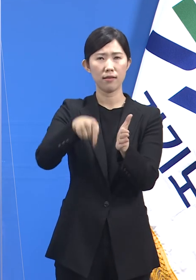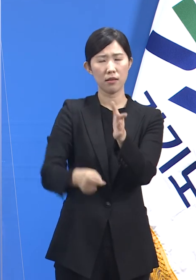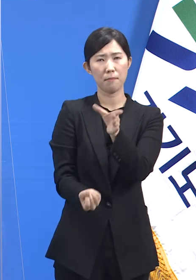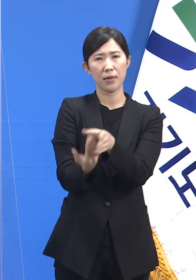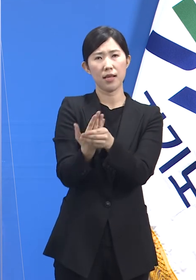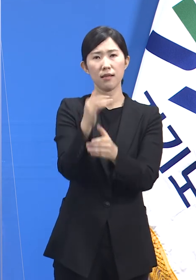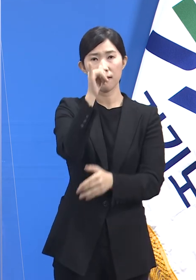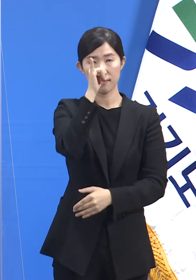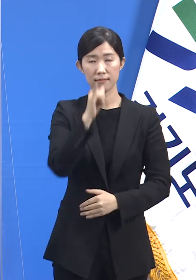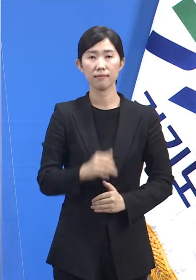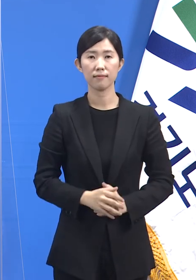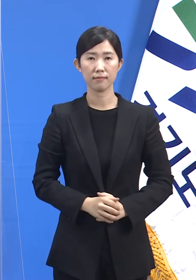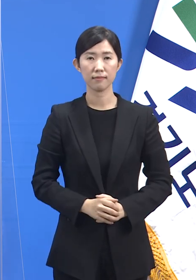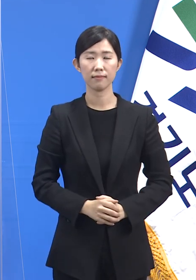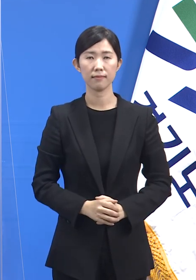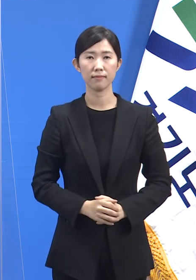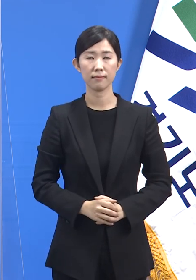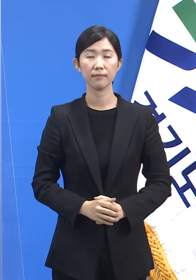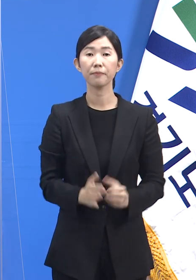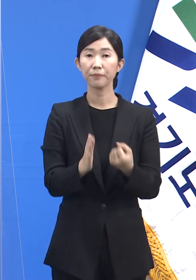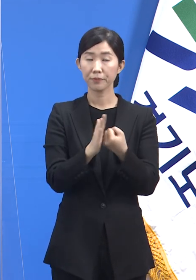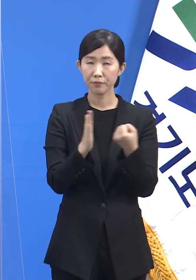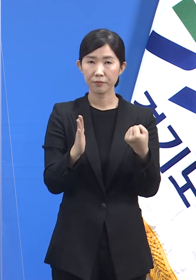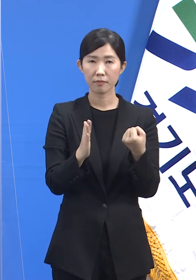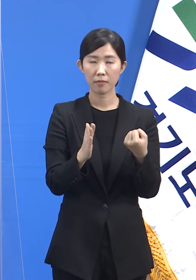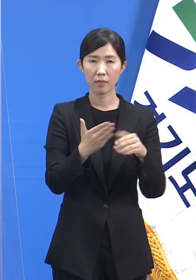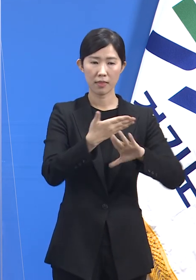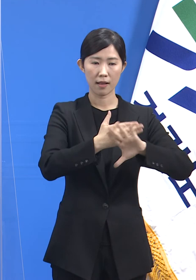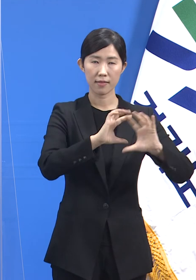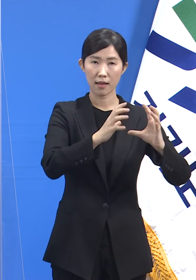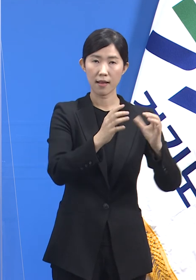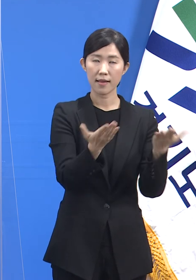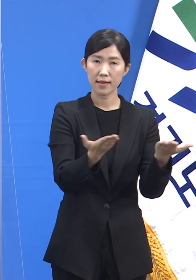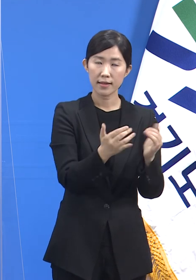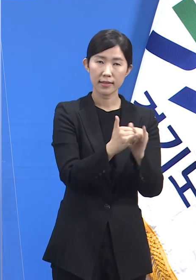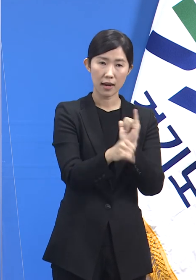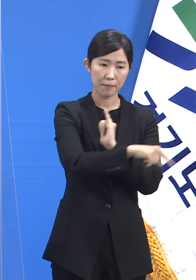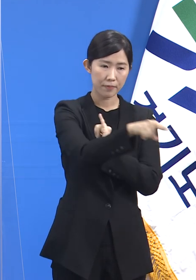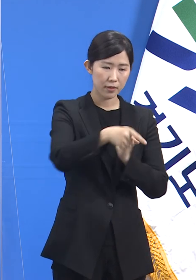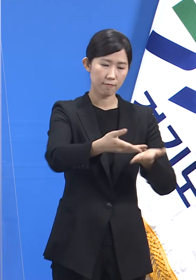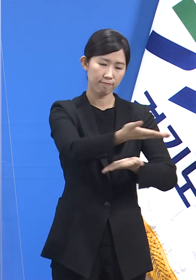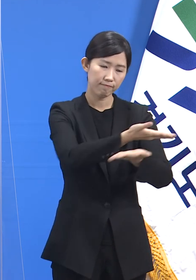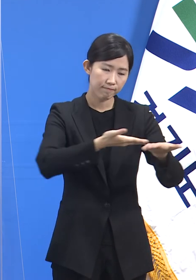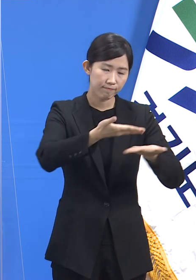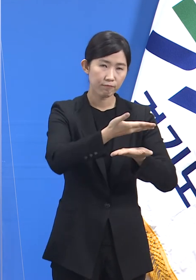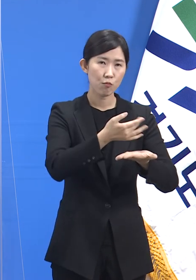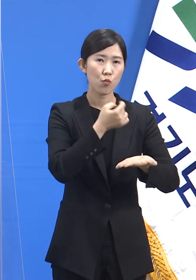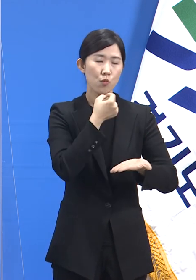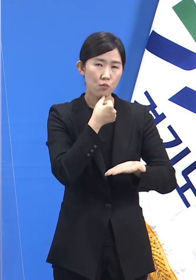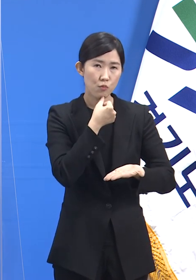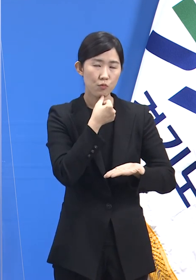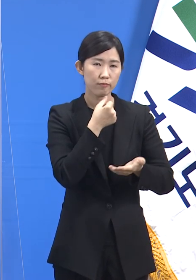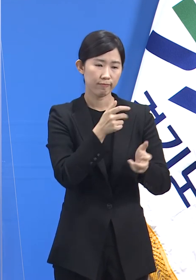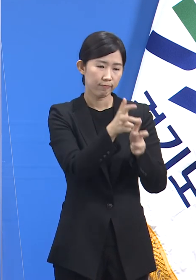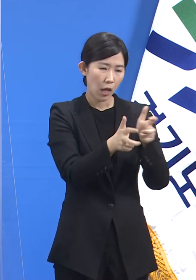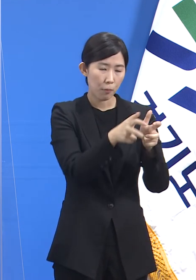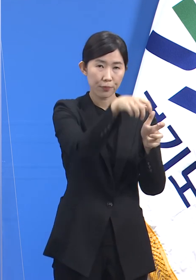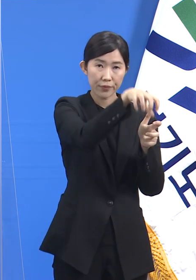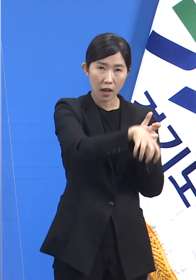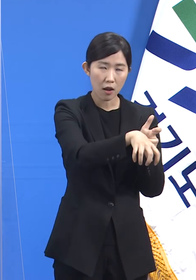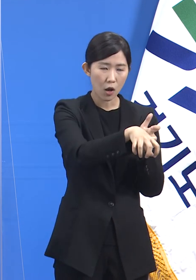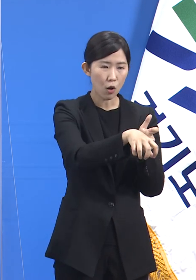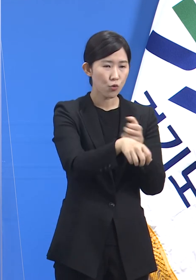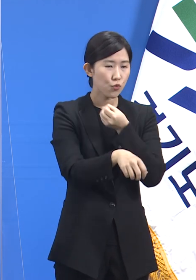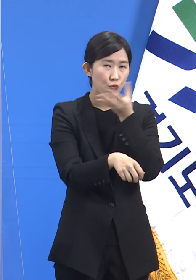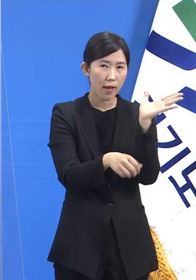중요합니다. 따라서 외국인 커뮤니티와 소규모 사업장 중심의 유행차단에 전력을 다하는